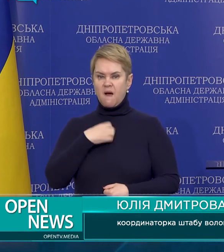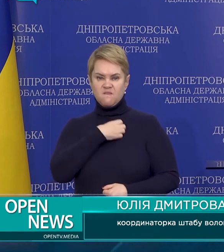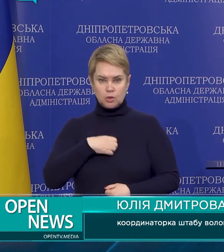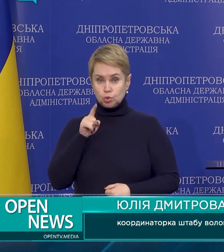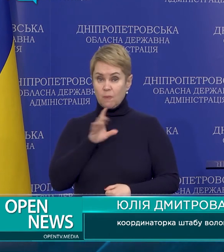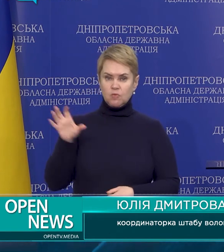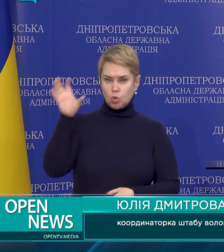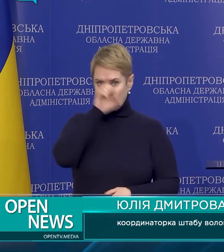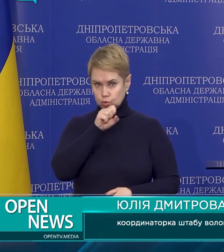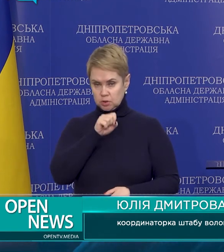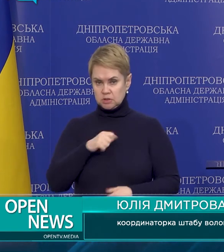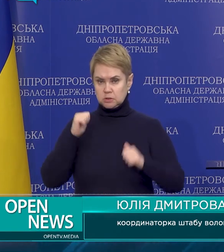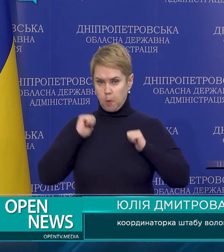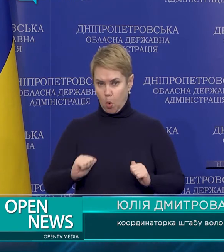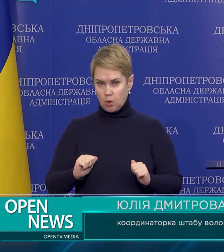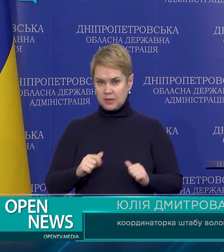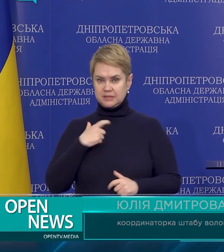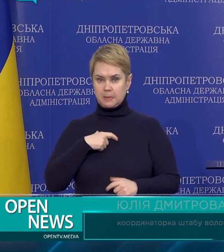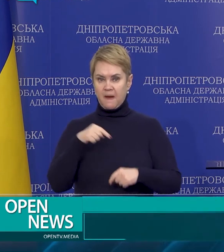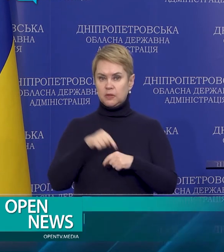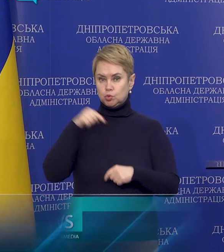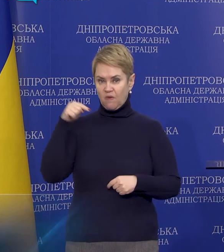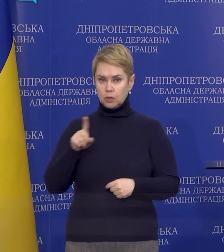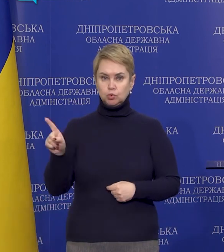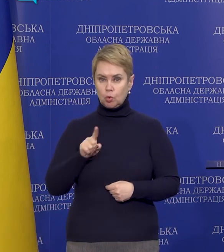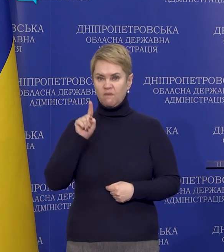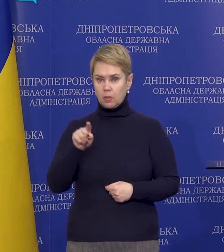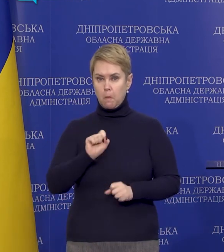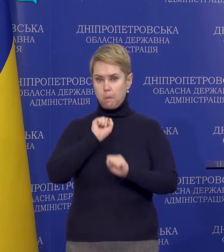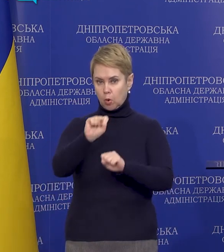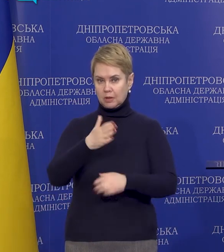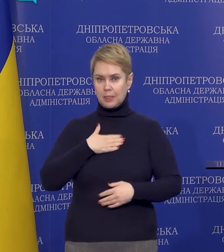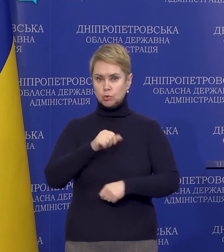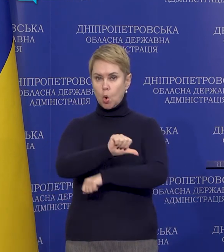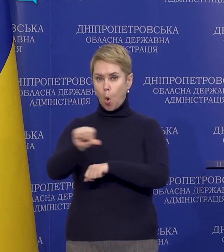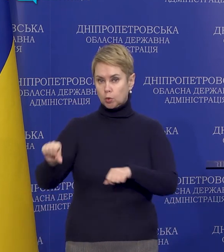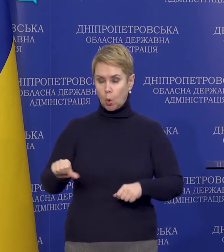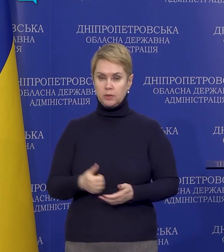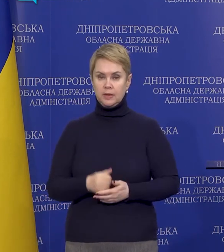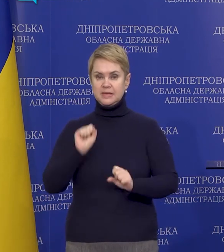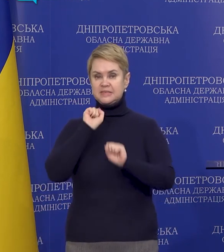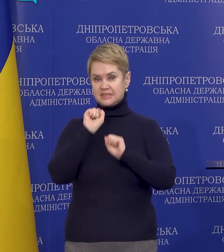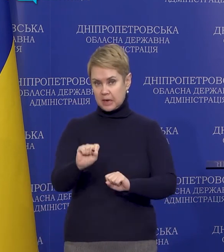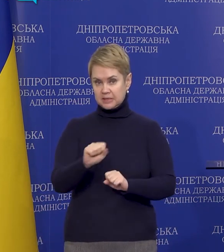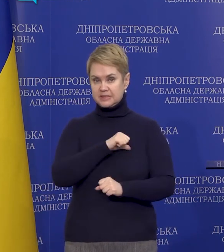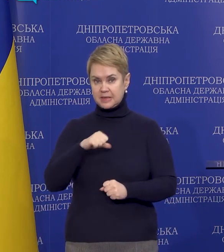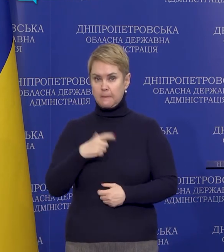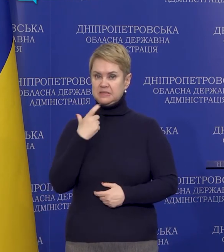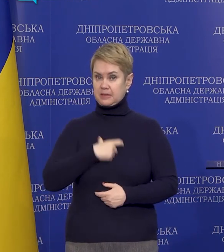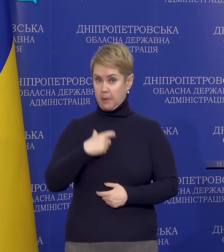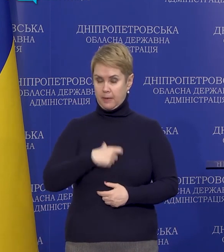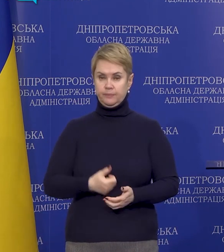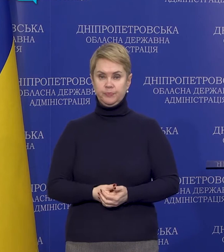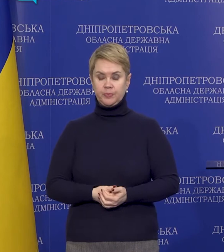вночі спокійно себе відчували, щоб вони боронили наші кордони і захищали саме себе.